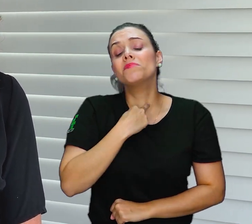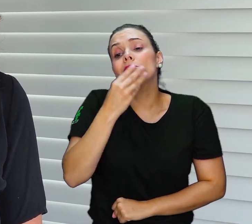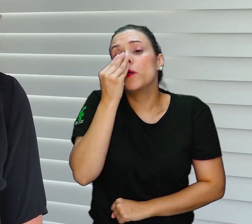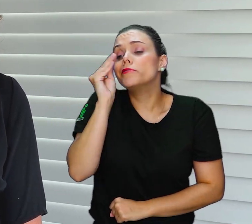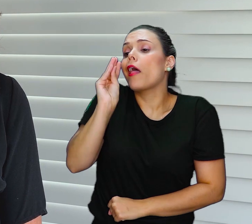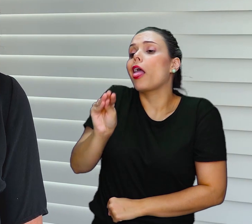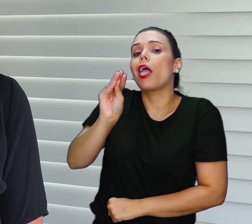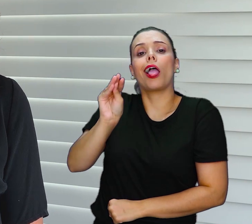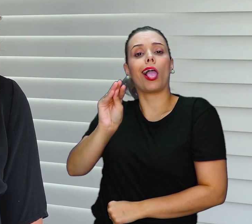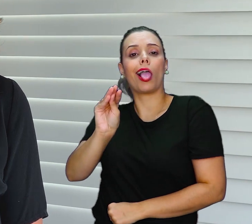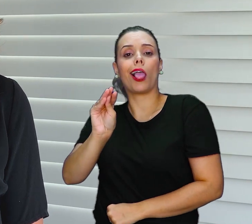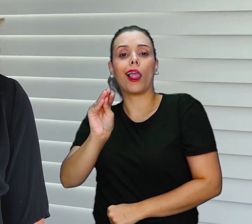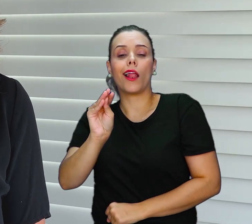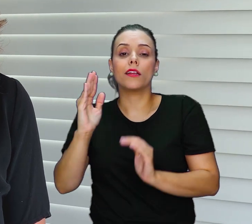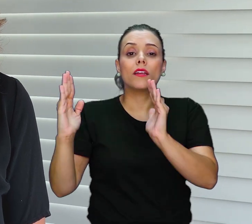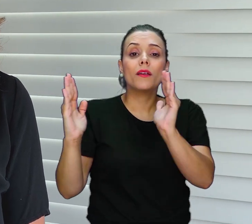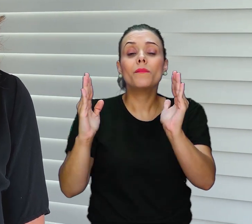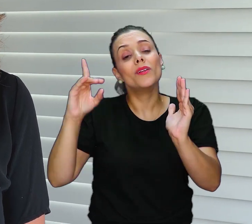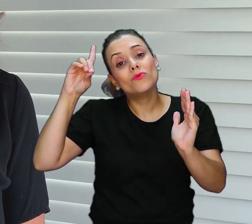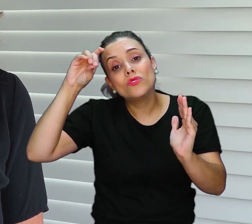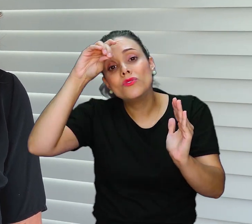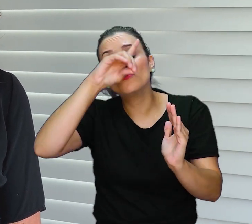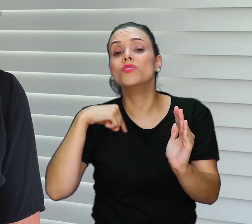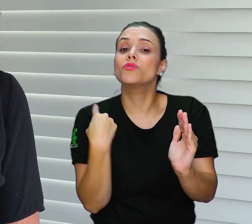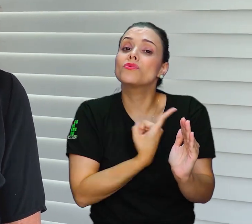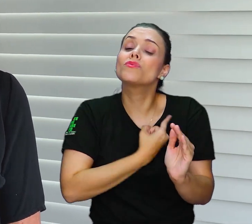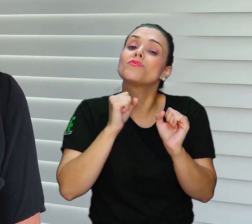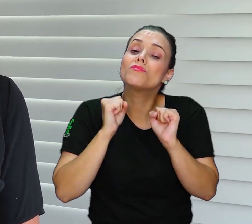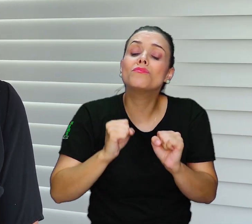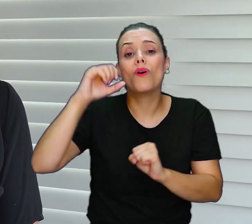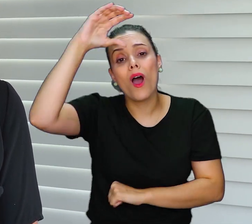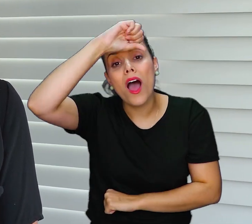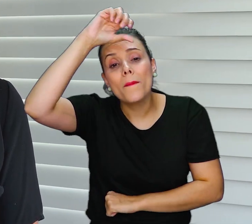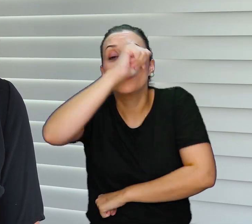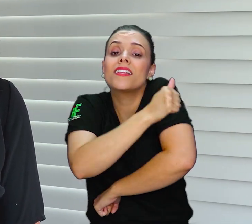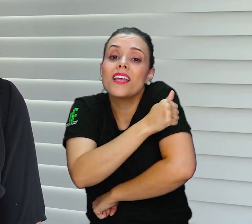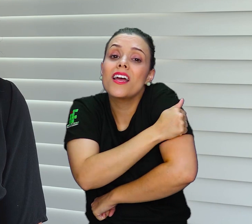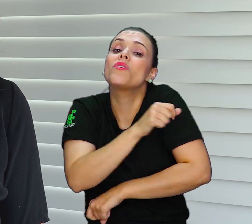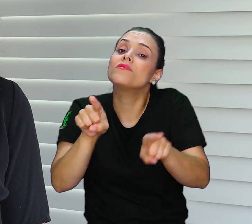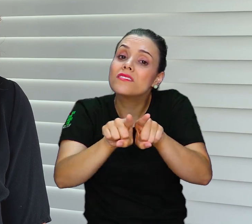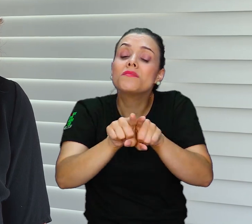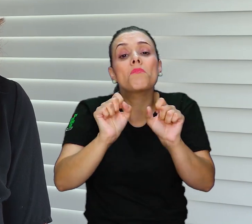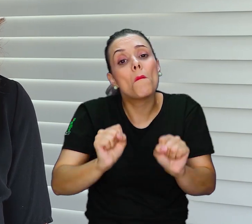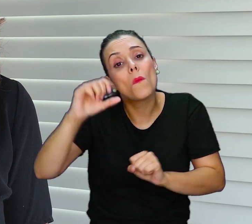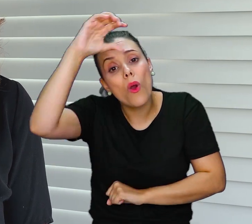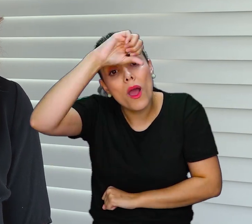não desperdiçarmos todo esse período difícil, como eu disse, para o aprendizado dos nossos estudantes. E